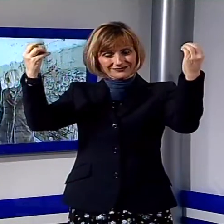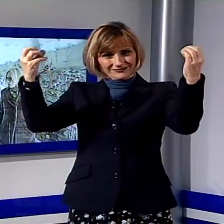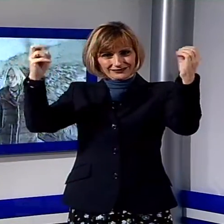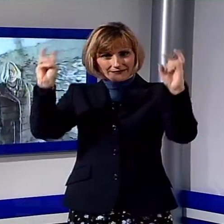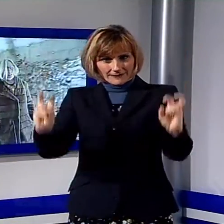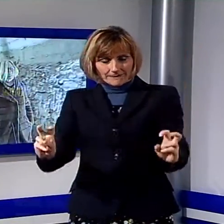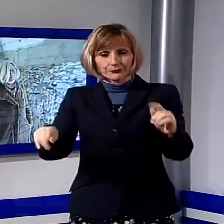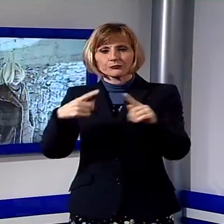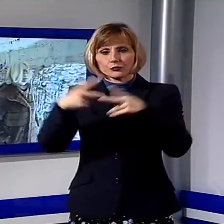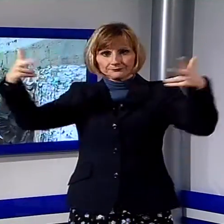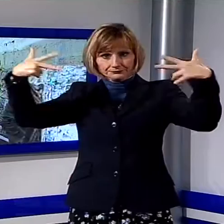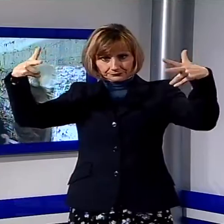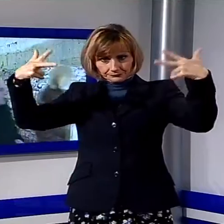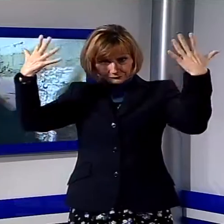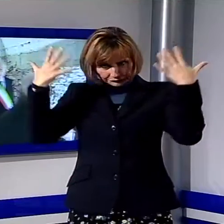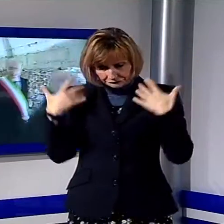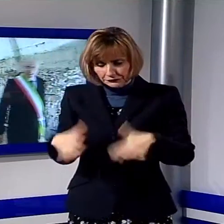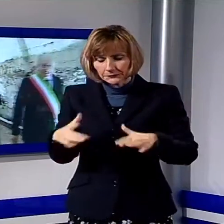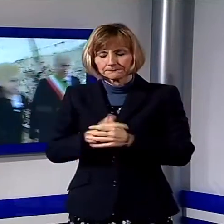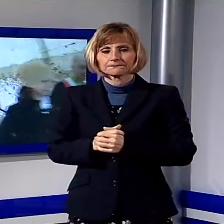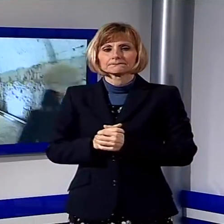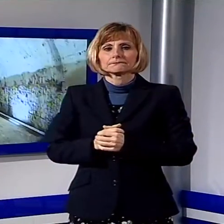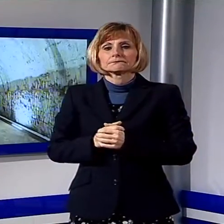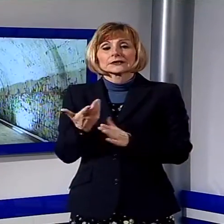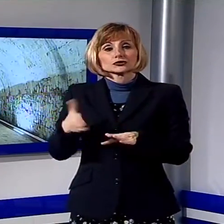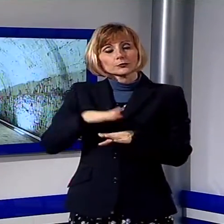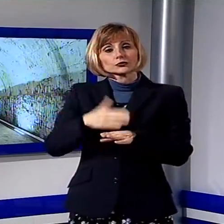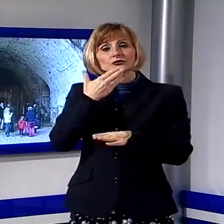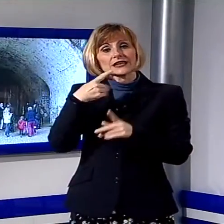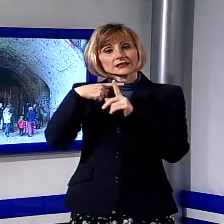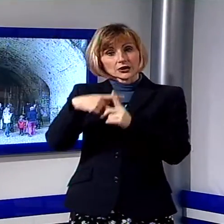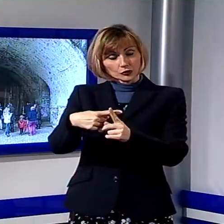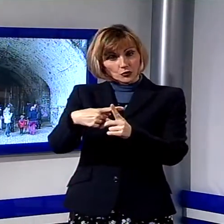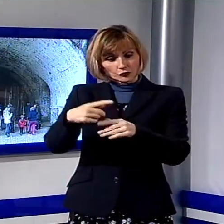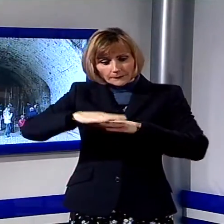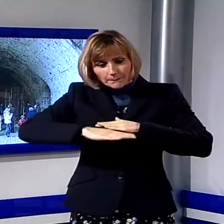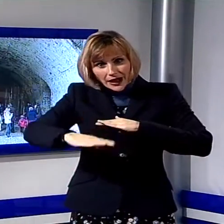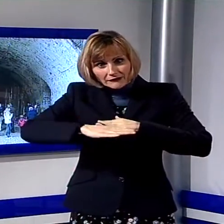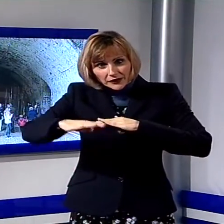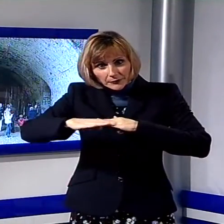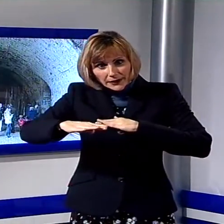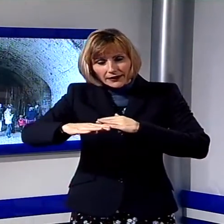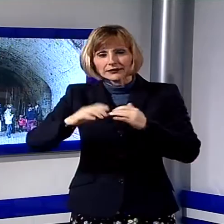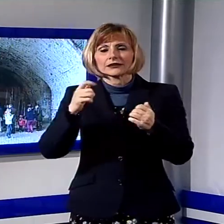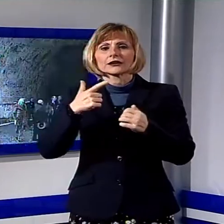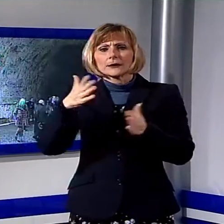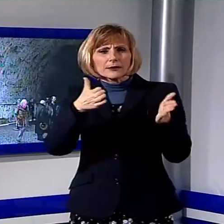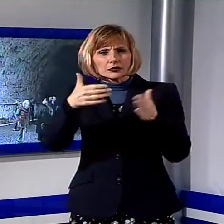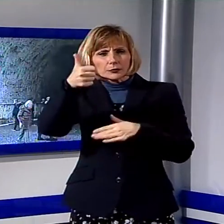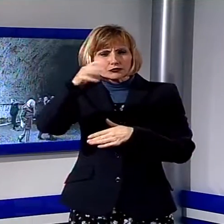videosorveglianza. In particolare nel sotterraneo Santa Croce è stata riportata a vista la pavimentazione cinquecentesca in acciottolato di